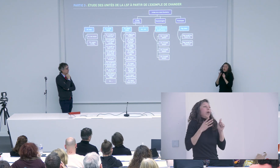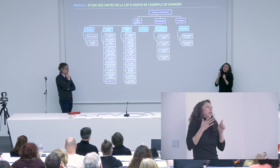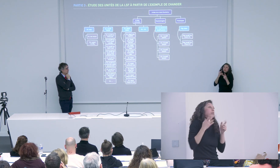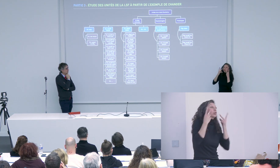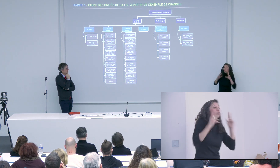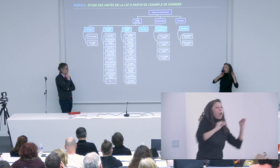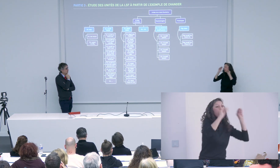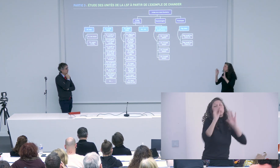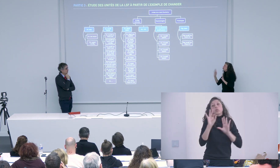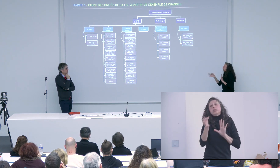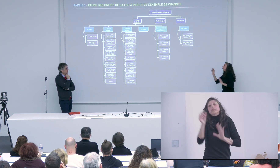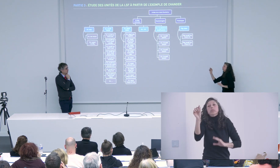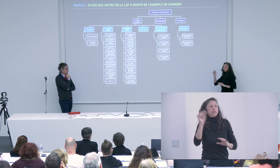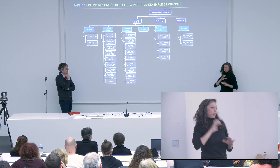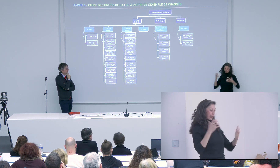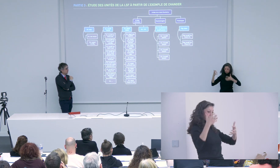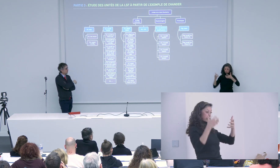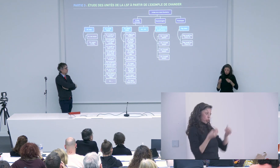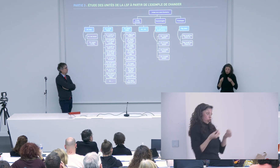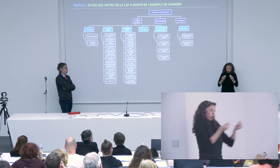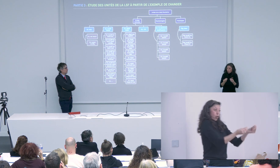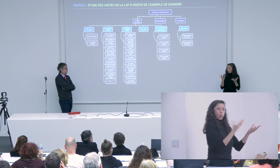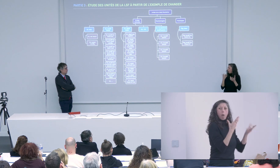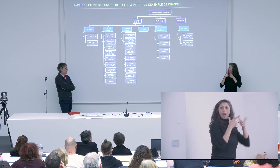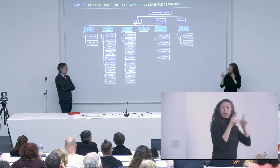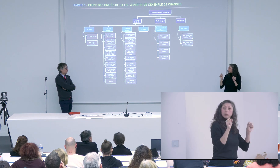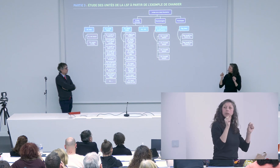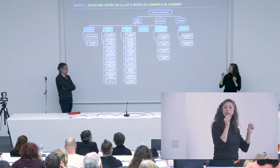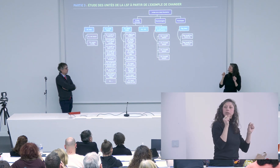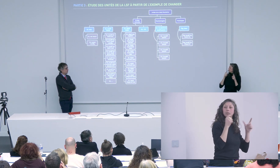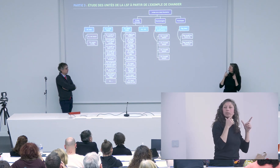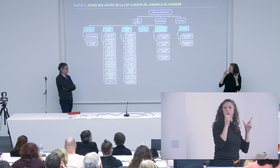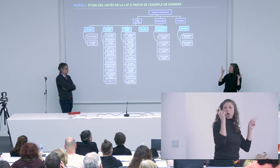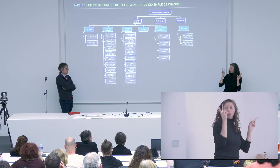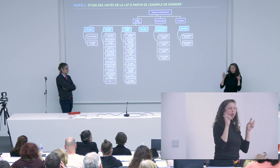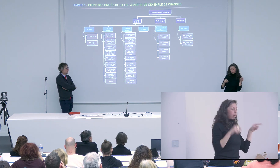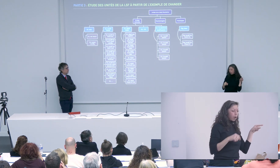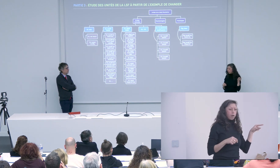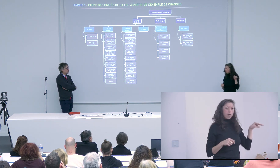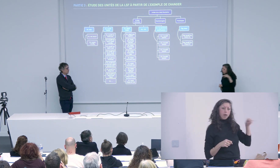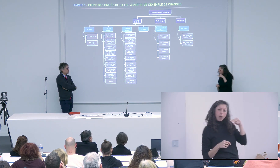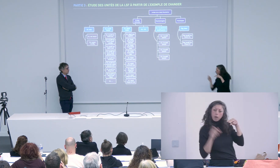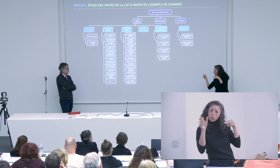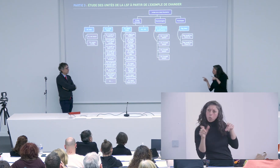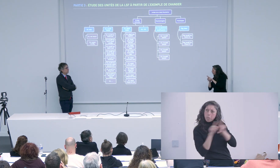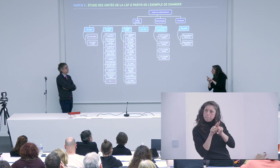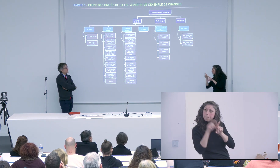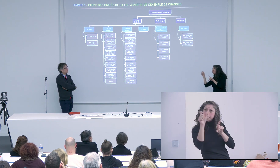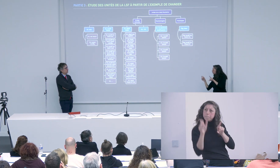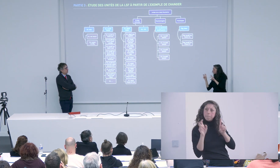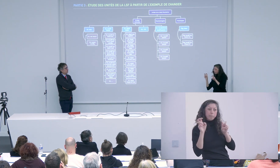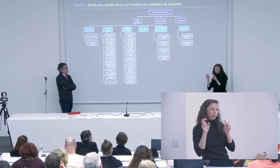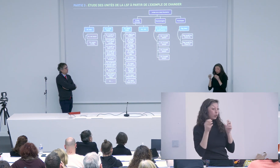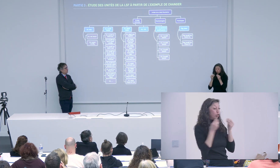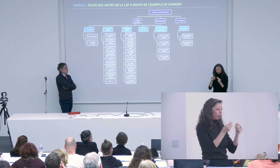ça serait d'essayer alors de ne tout révolutionner mais d'essayer que la linguistique